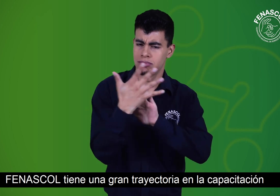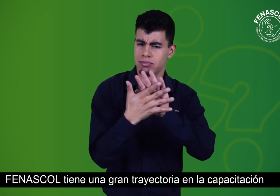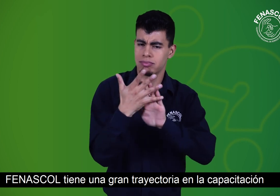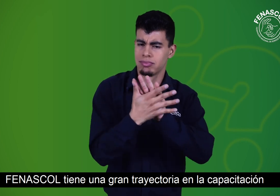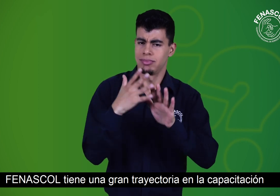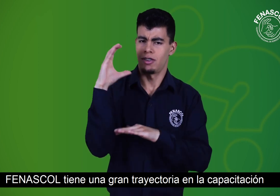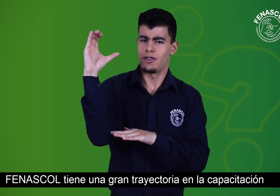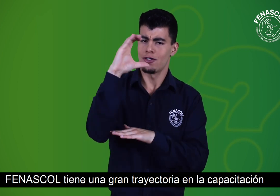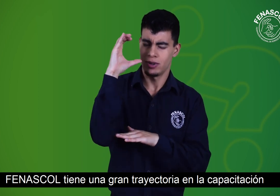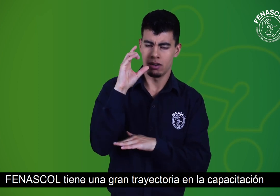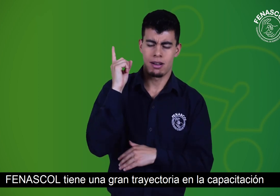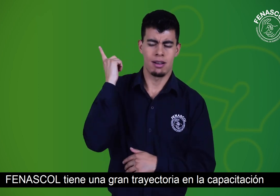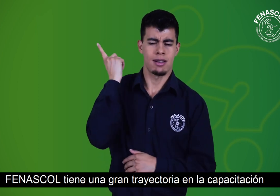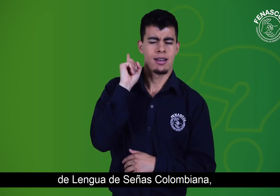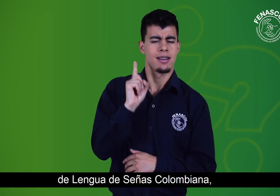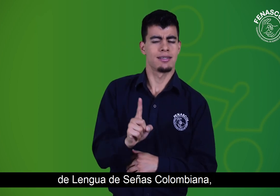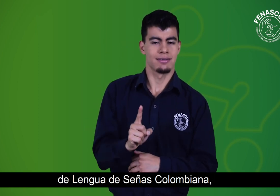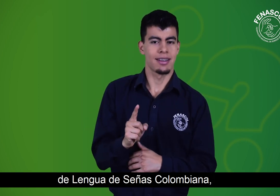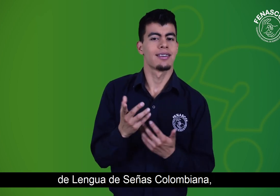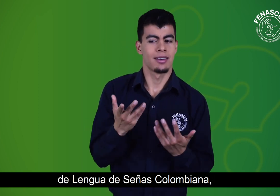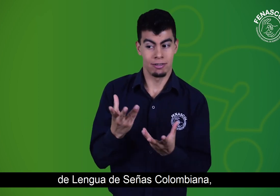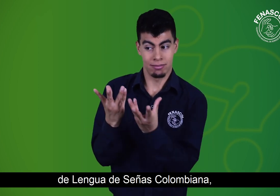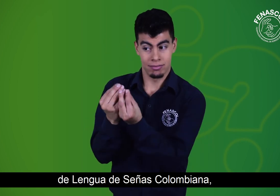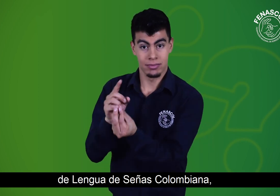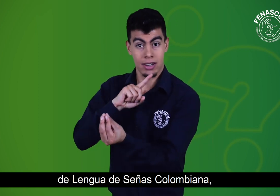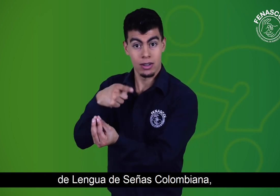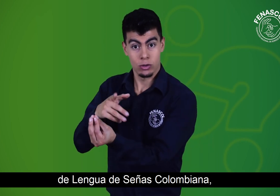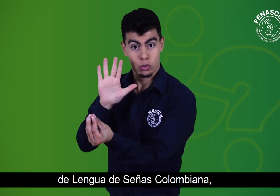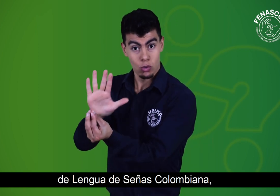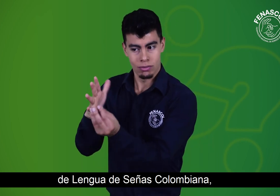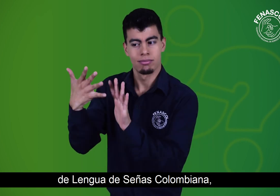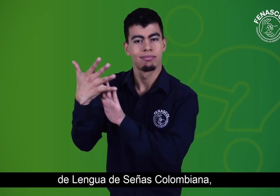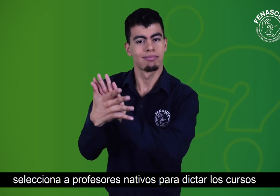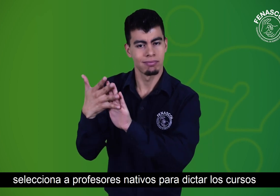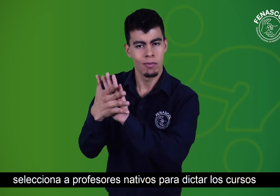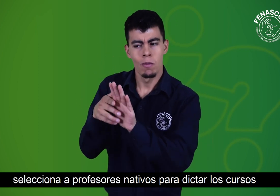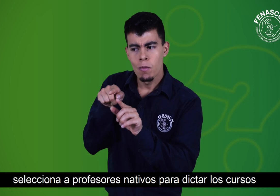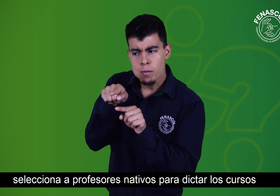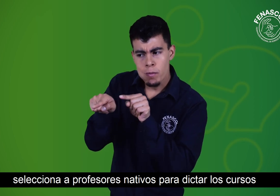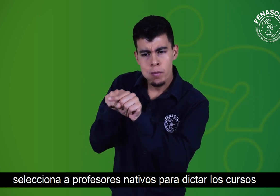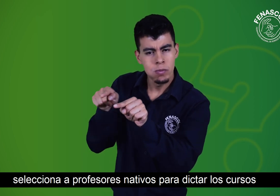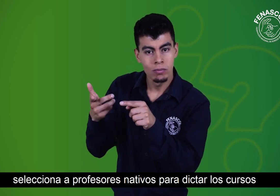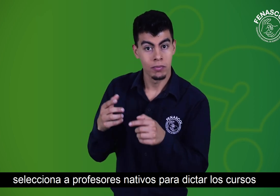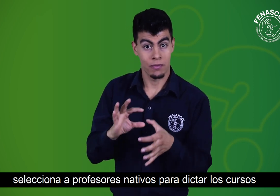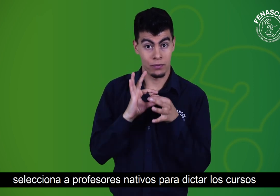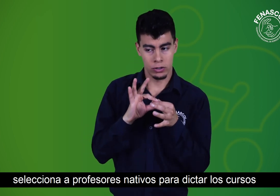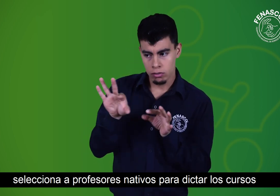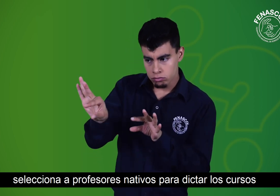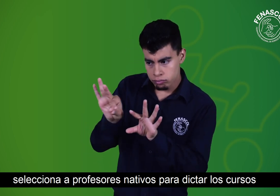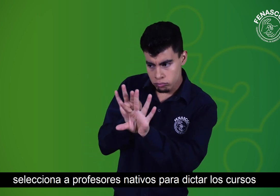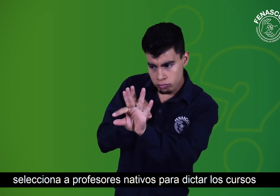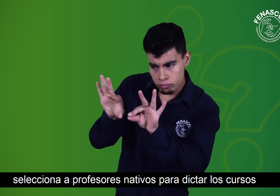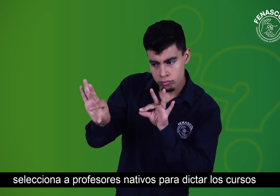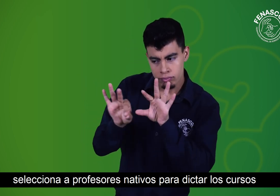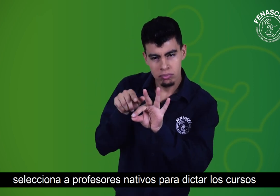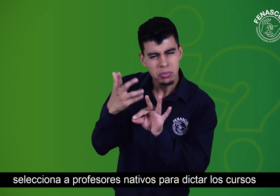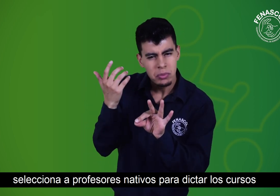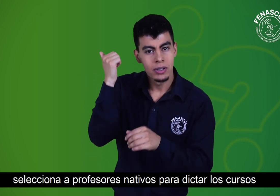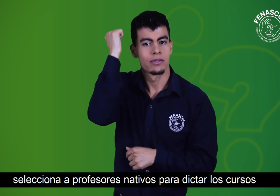trayectoria en la capacitación de lengua de señas colombiana. Selecciona a profesores nativos para dictar los cursos